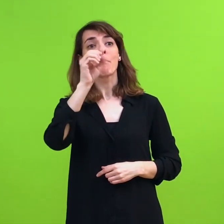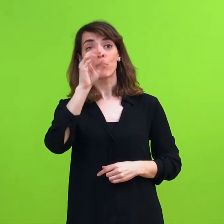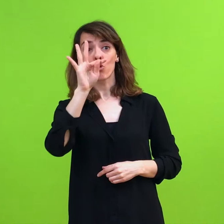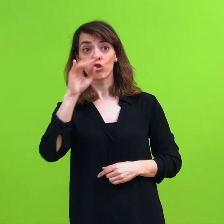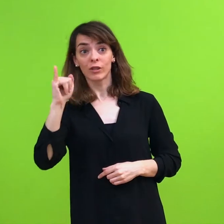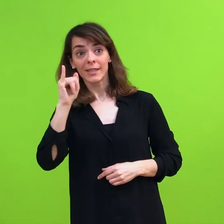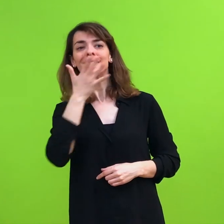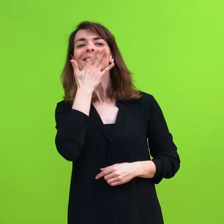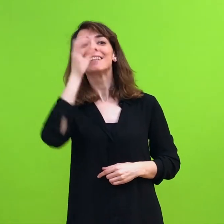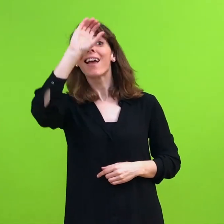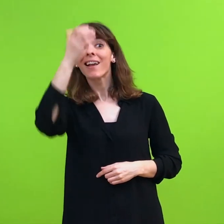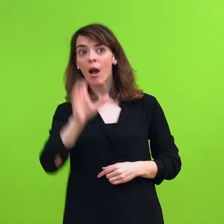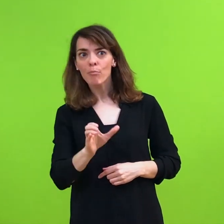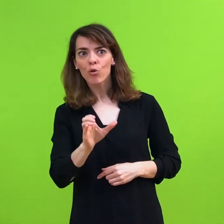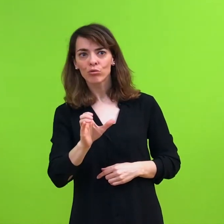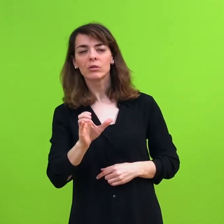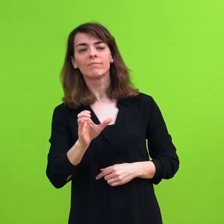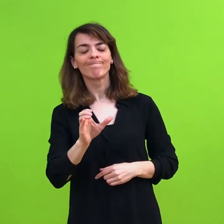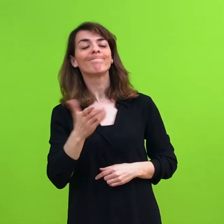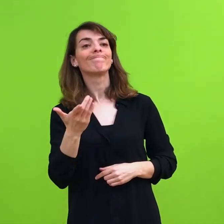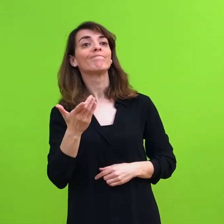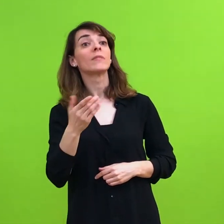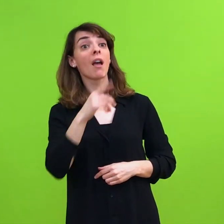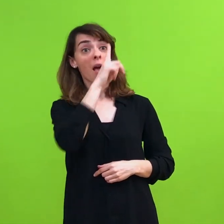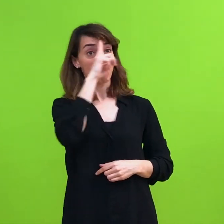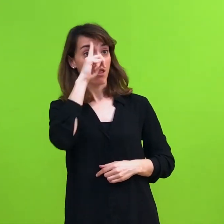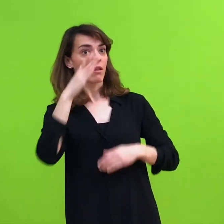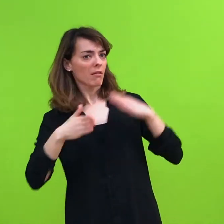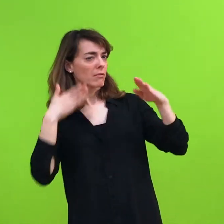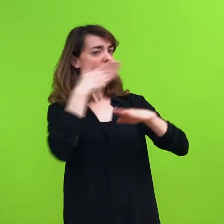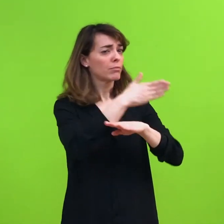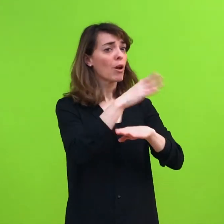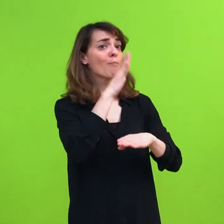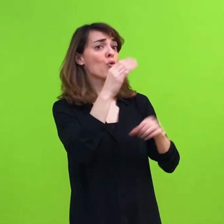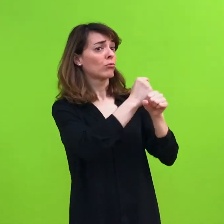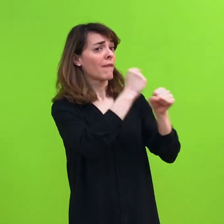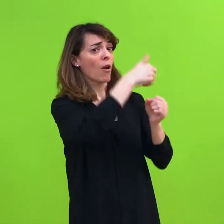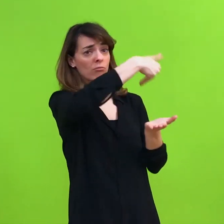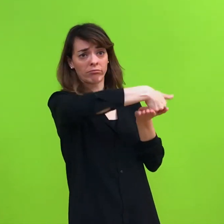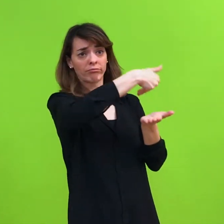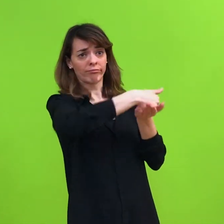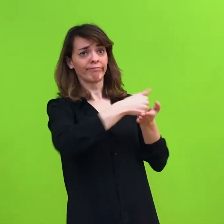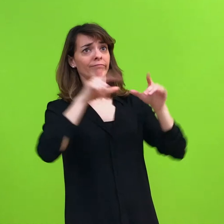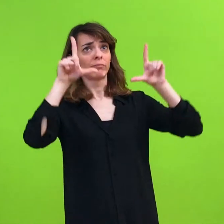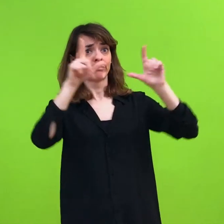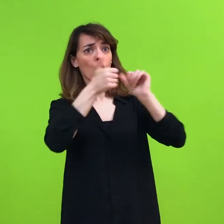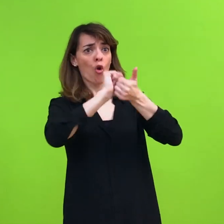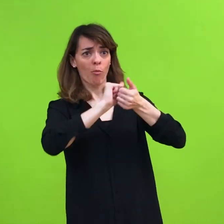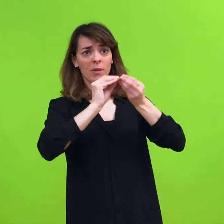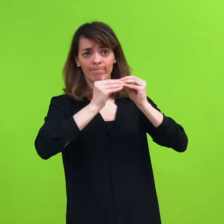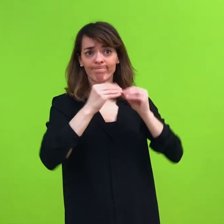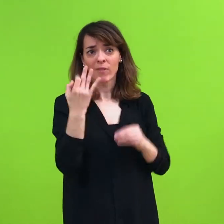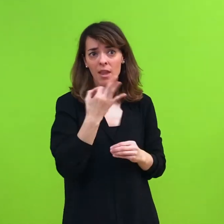quien venía a Madrid para realizar una copia, por encargo, del cuadro El Bufón